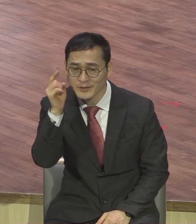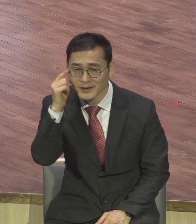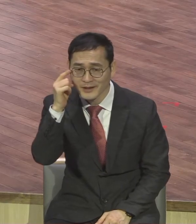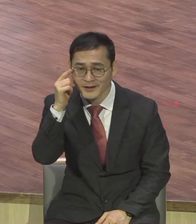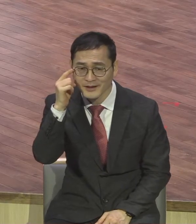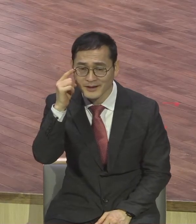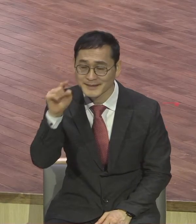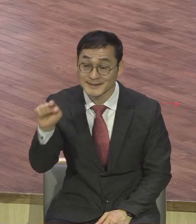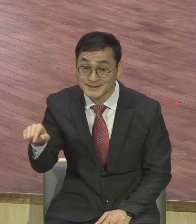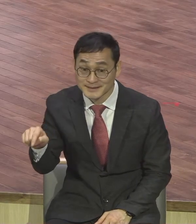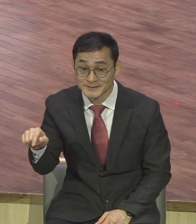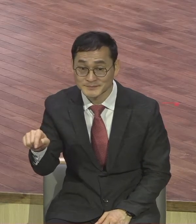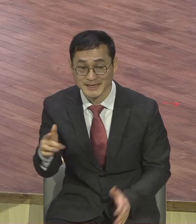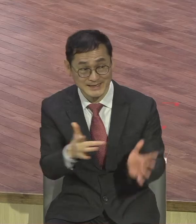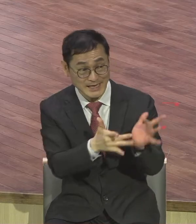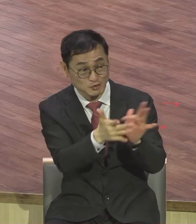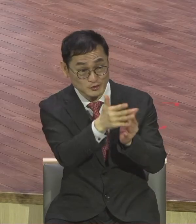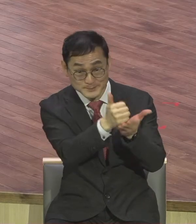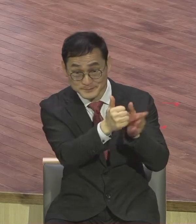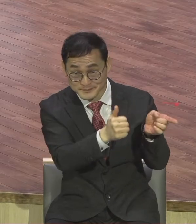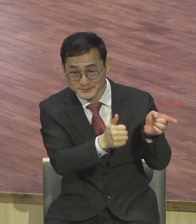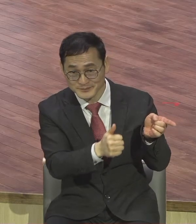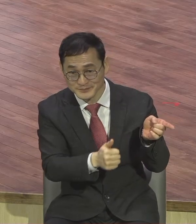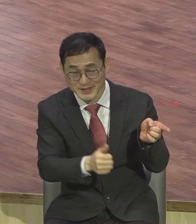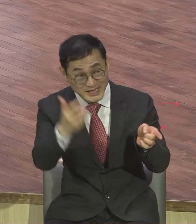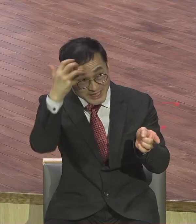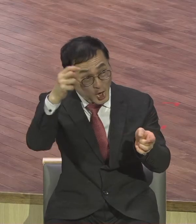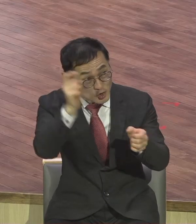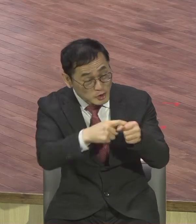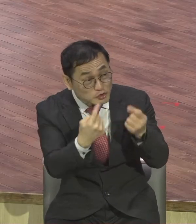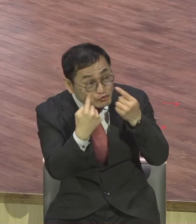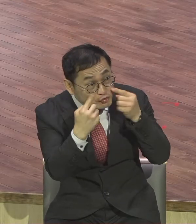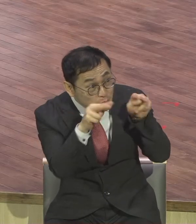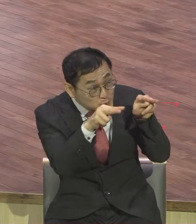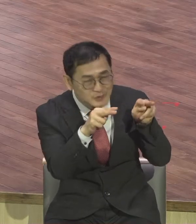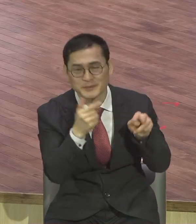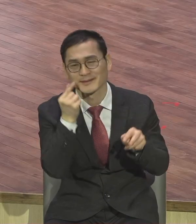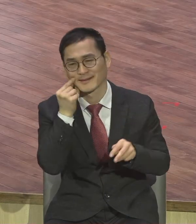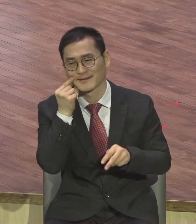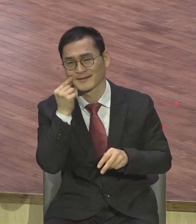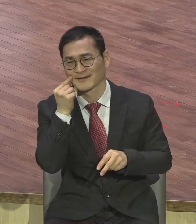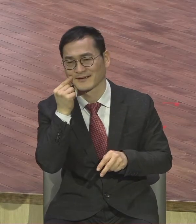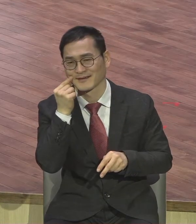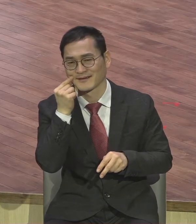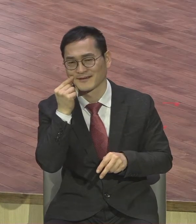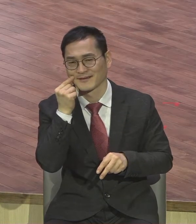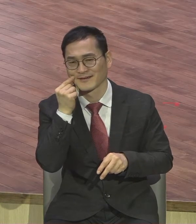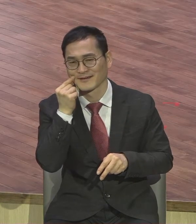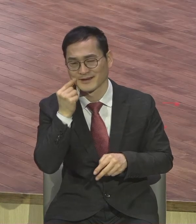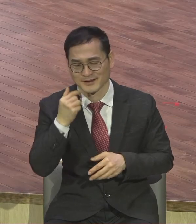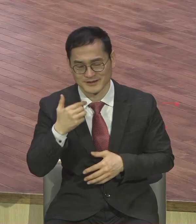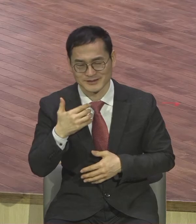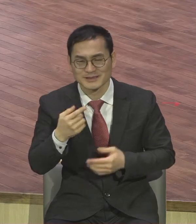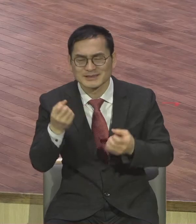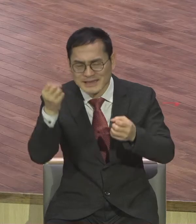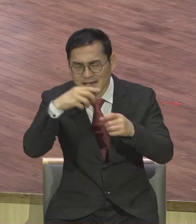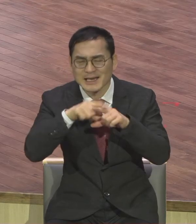예수님을 육신의 눈으로만 본 거예요 육신의 상식으로 본 겁니다 왜냐 당시에